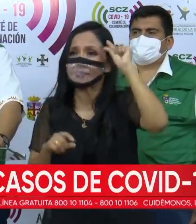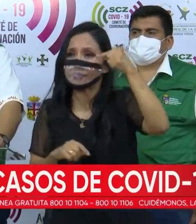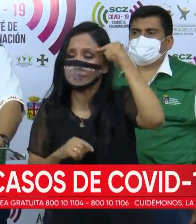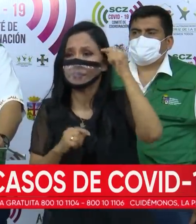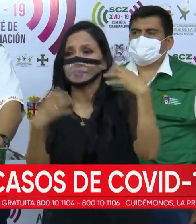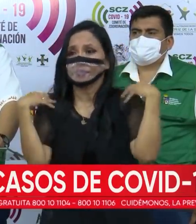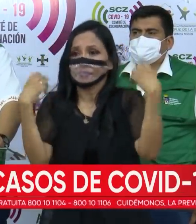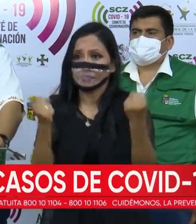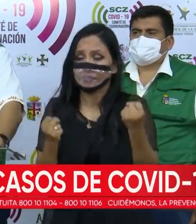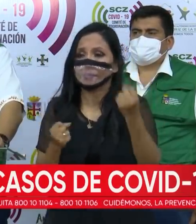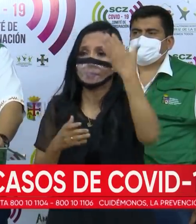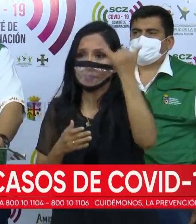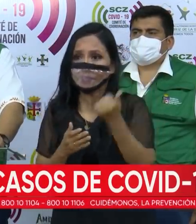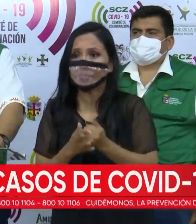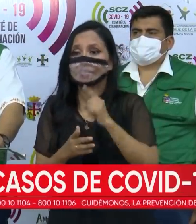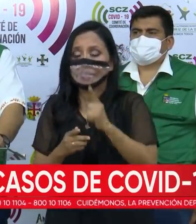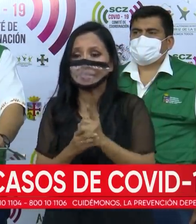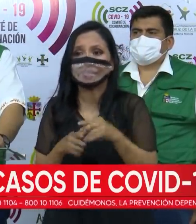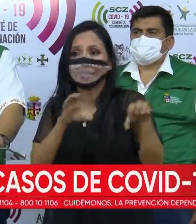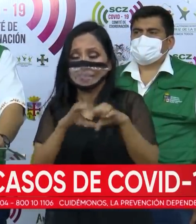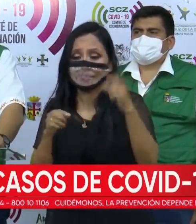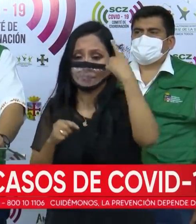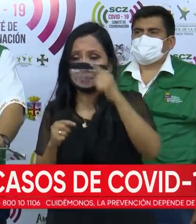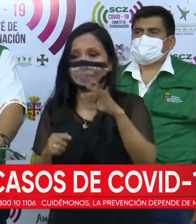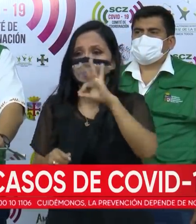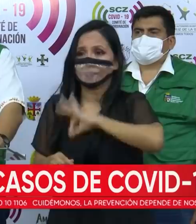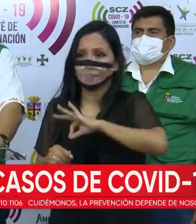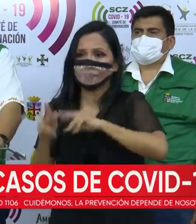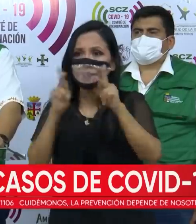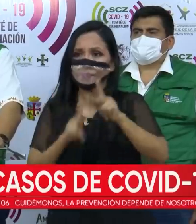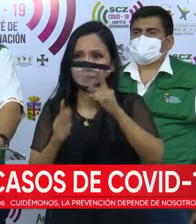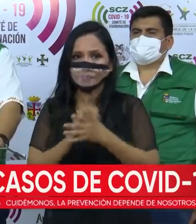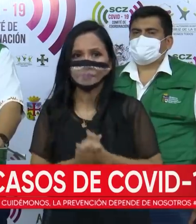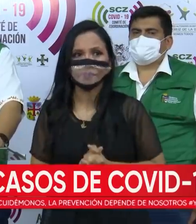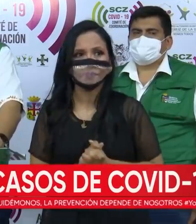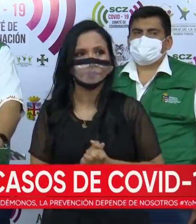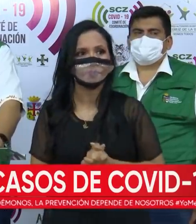salud, por lo tanto, es una acción que se hace para beneficiar a la población.